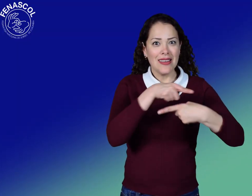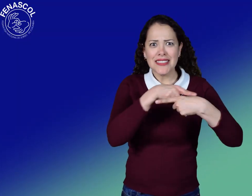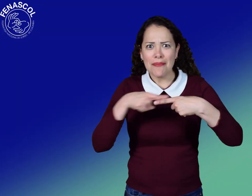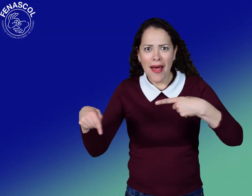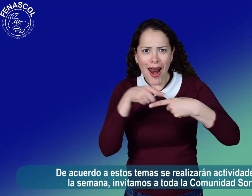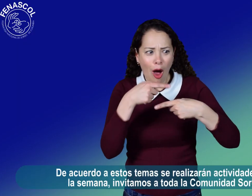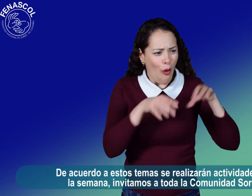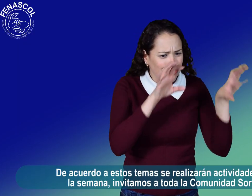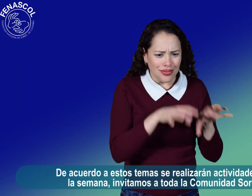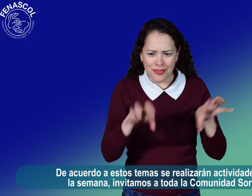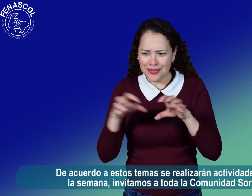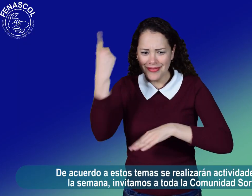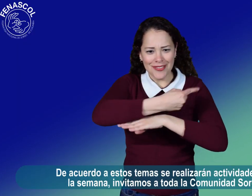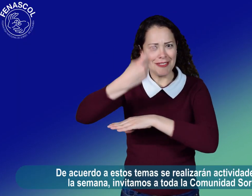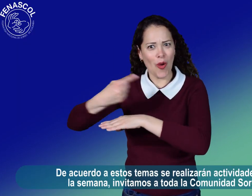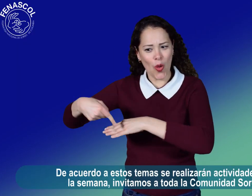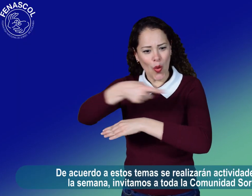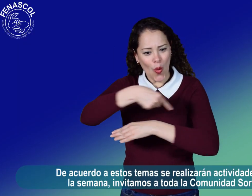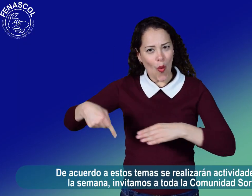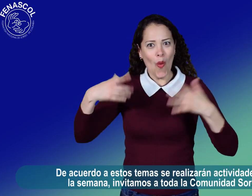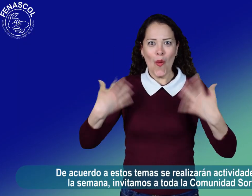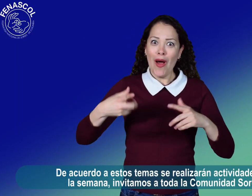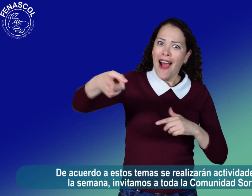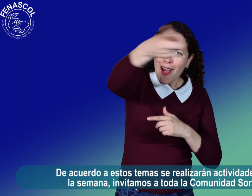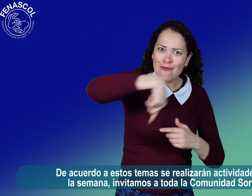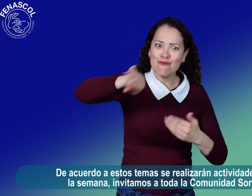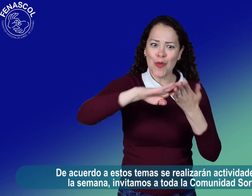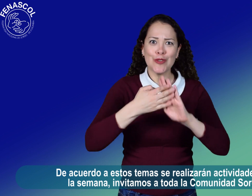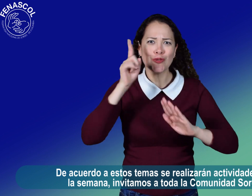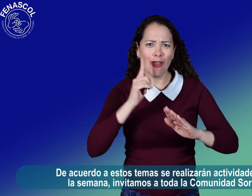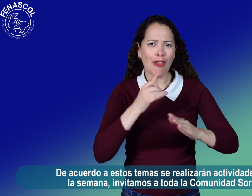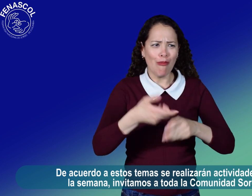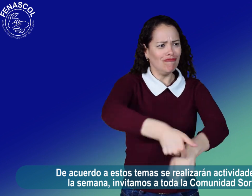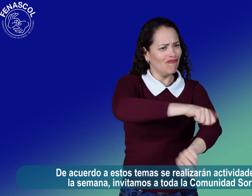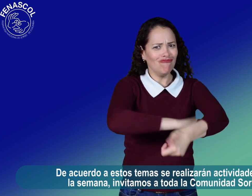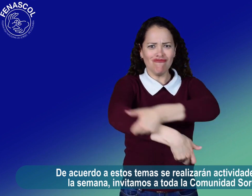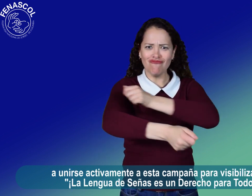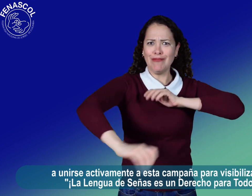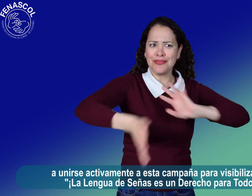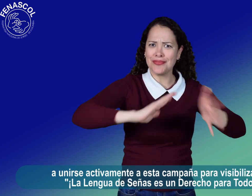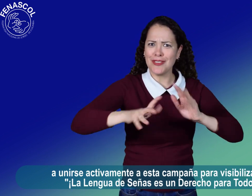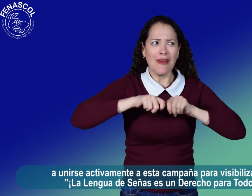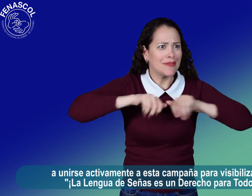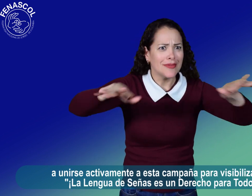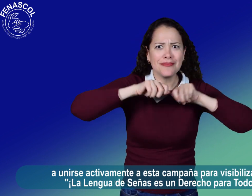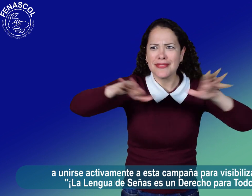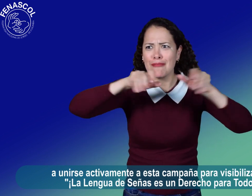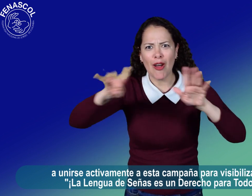De acuerdo a estos temas, se realizarán actividades en la semana. Invitamos a toda la comunidad sorda a unirse activamente a esta campaña